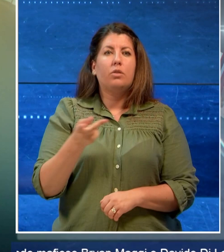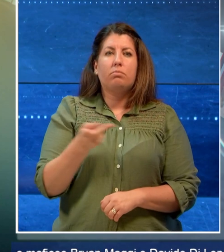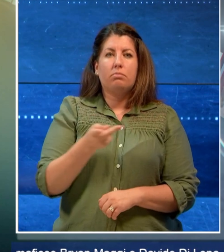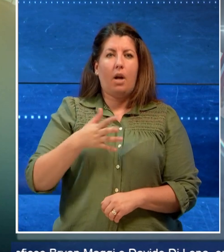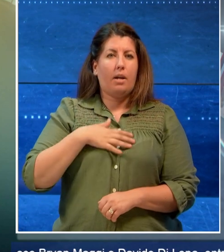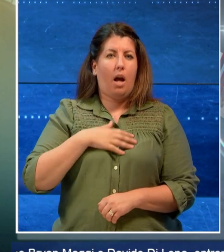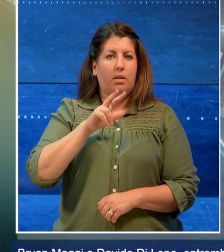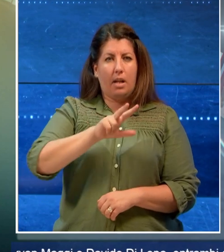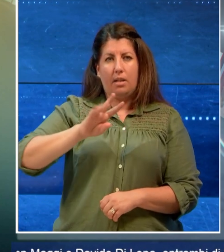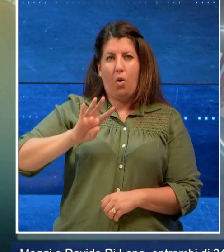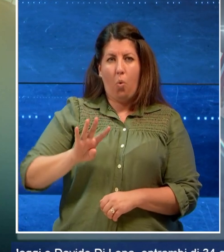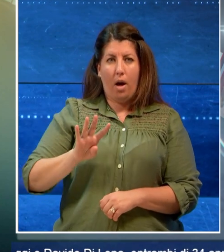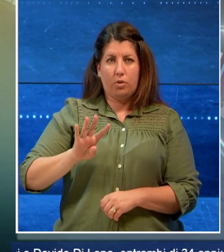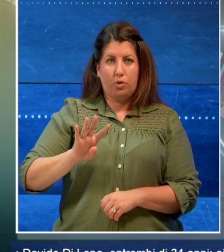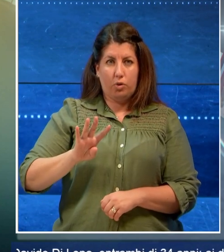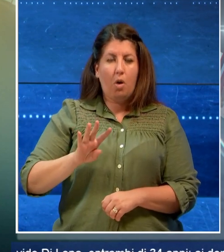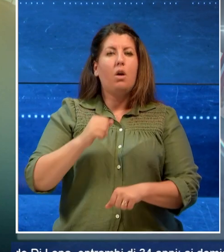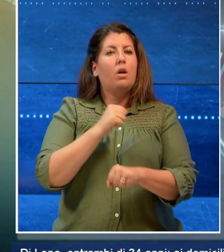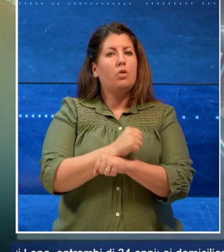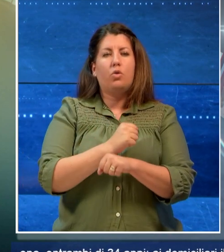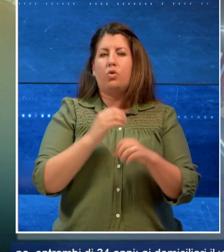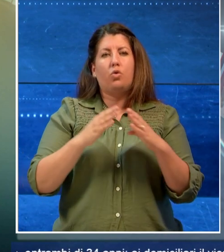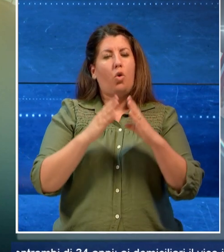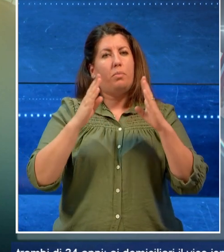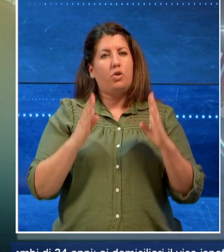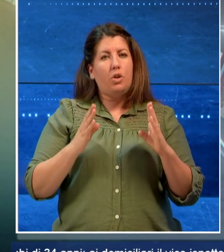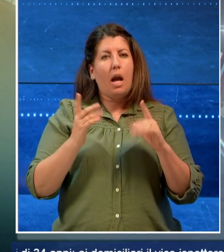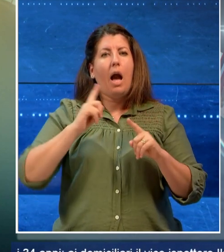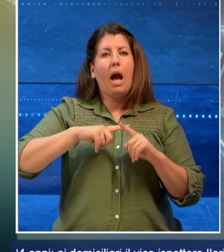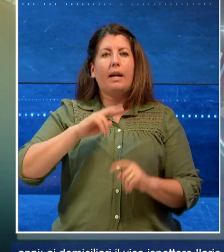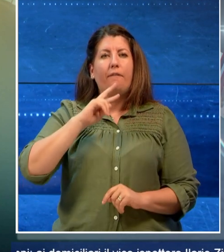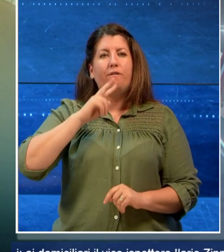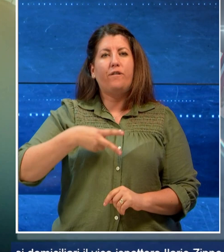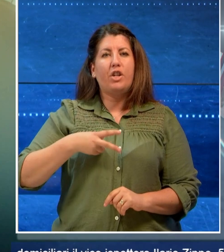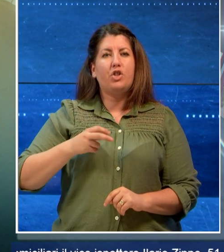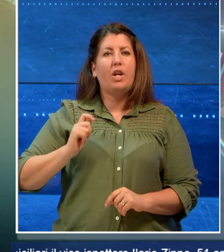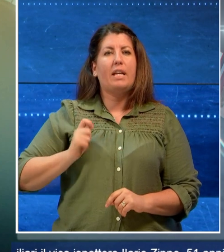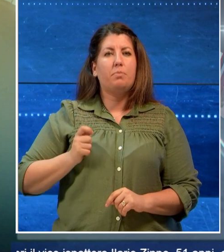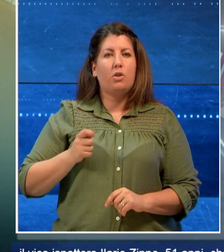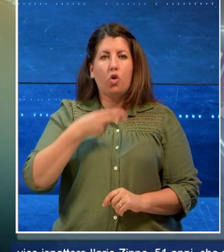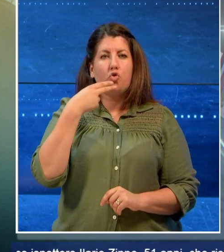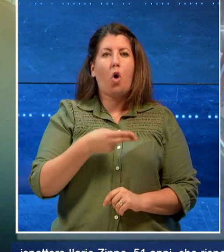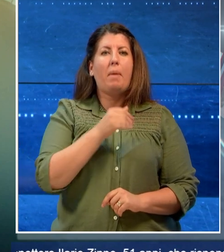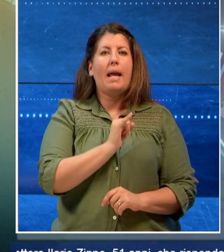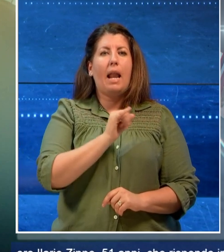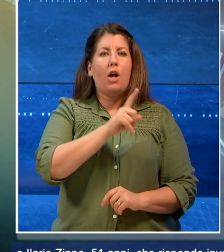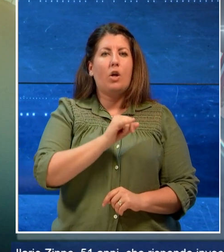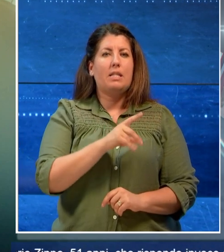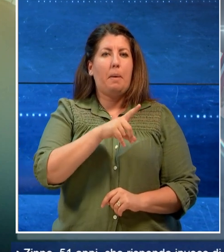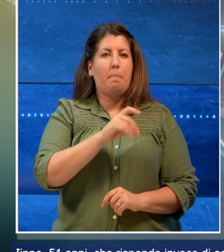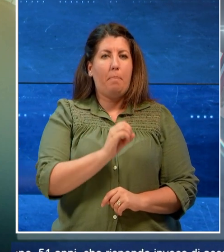34 anni ai domiciliari il vice ispettore Ilario Zippo di